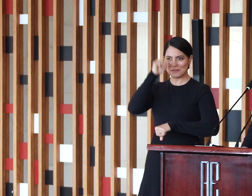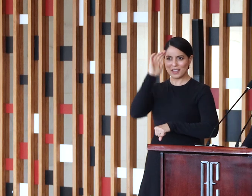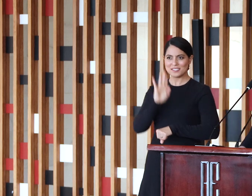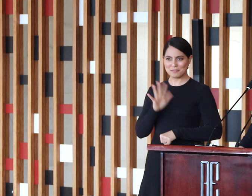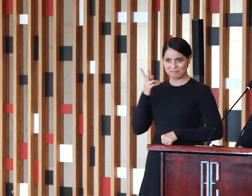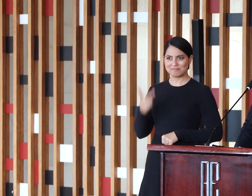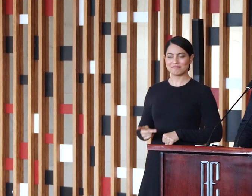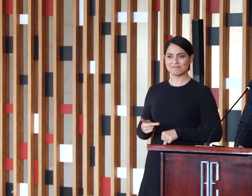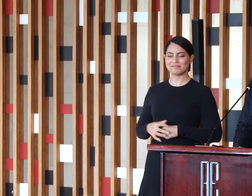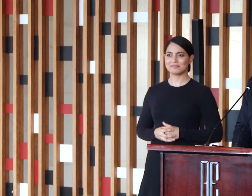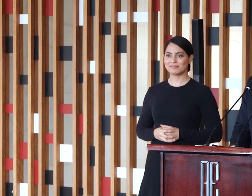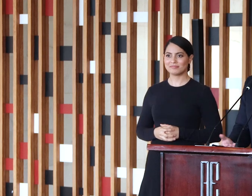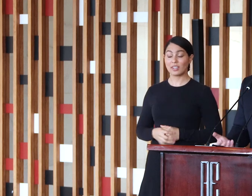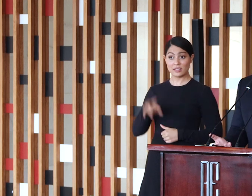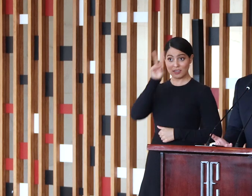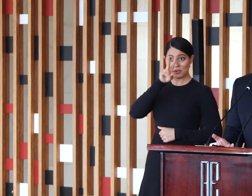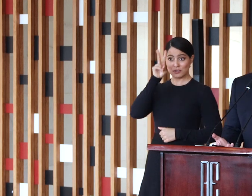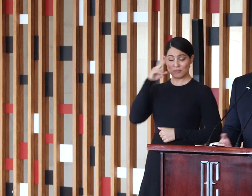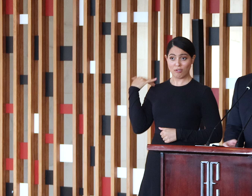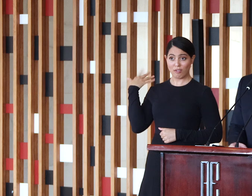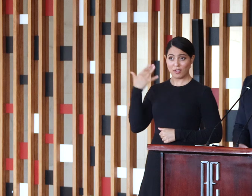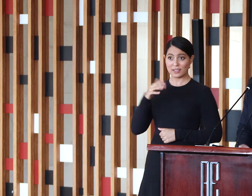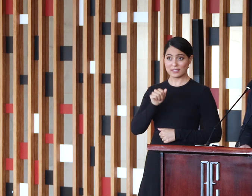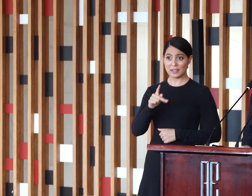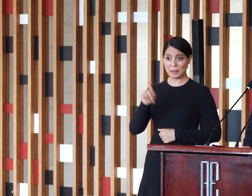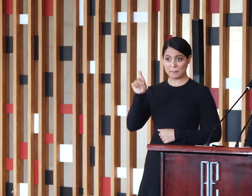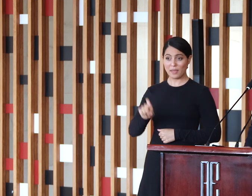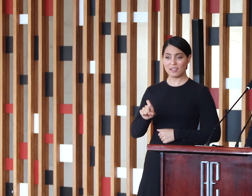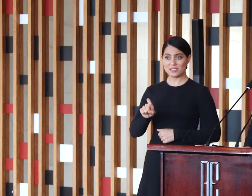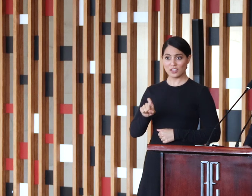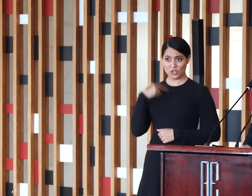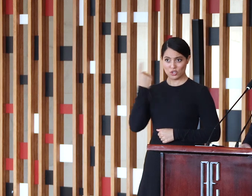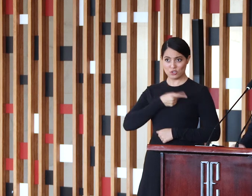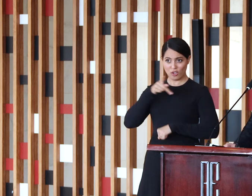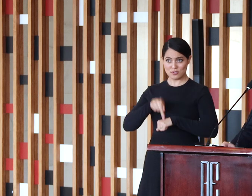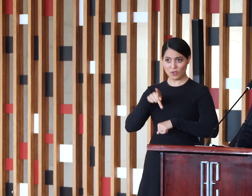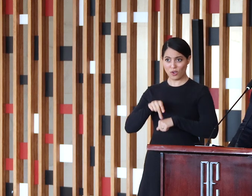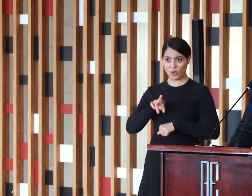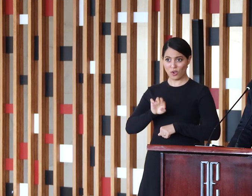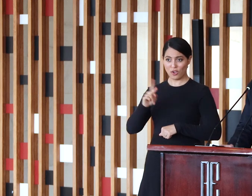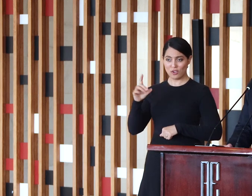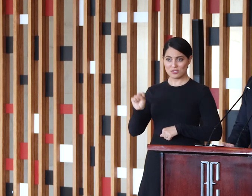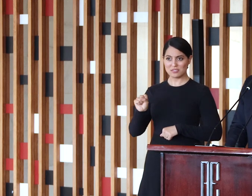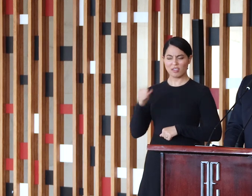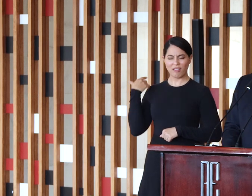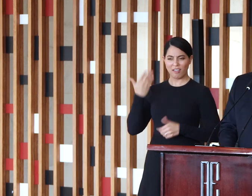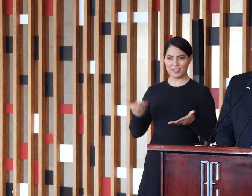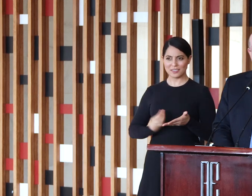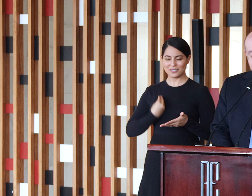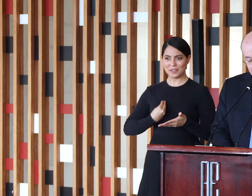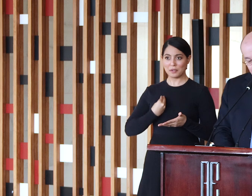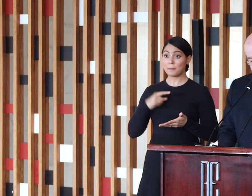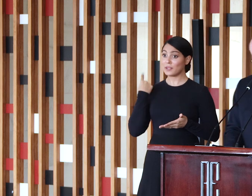O histórico da Apex com as nossas rochas pode ser bem mais recente, mas a agência tem orgulho em